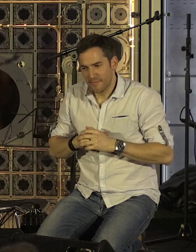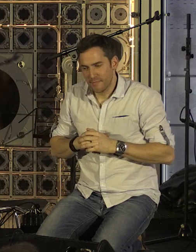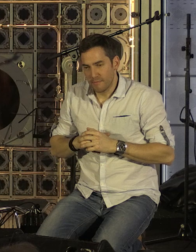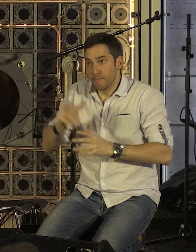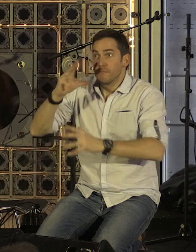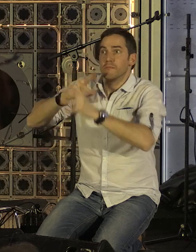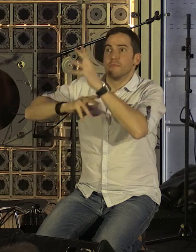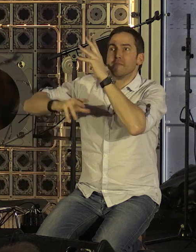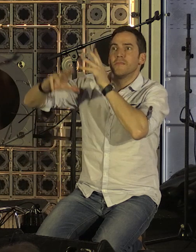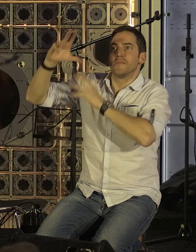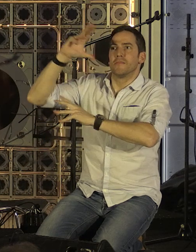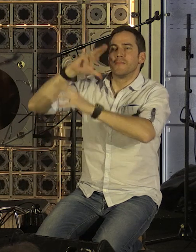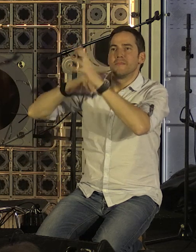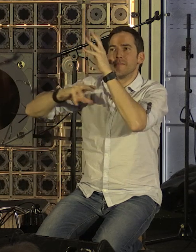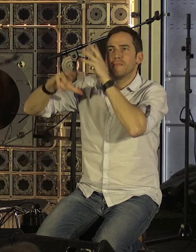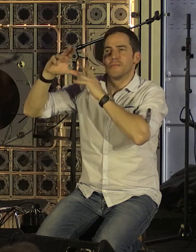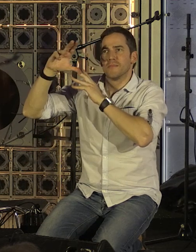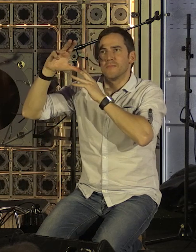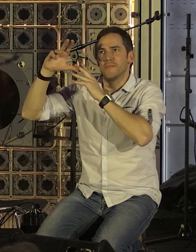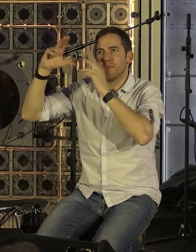Jadis, la nuit tombait et on n'avait pas le choix.